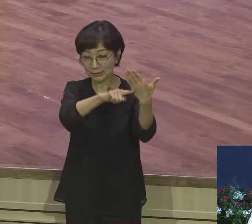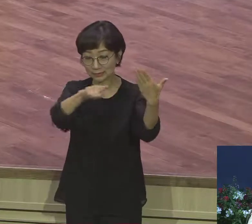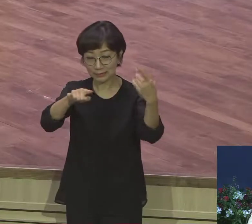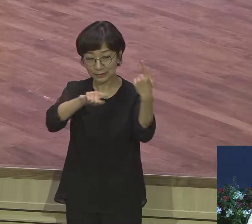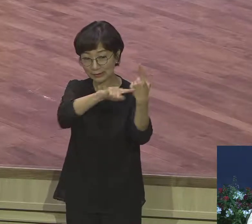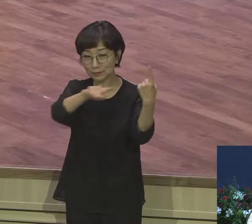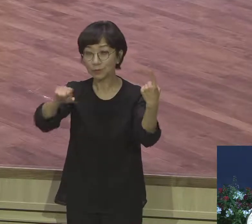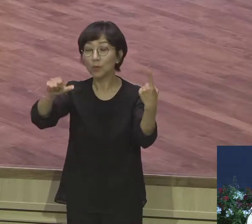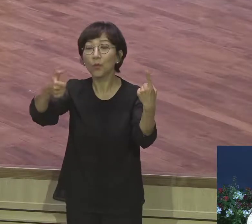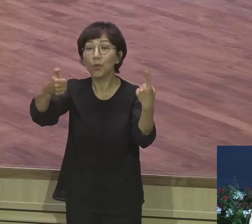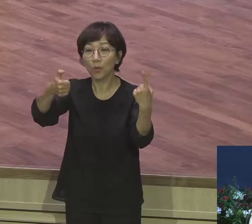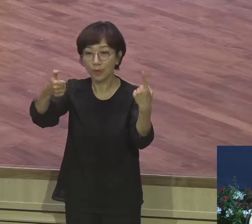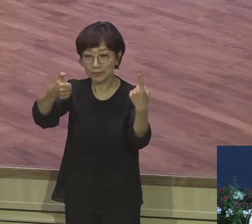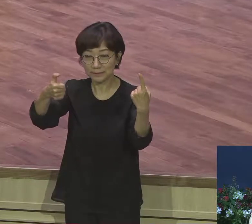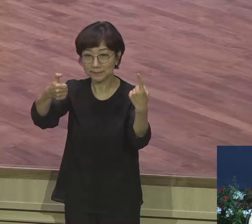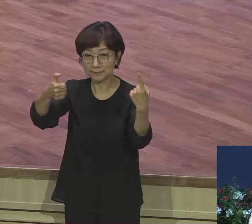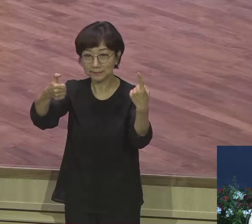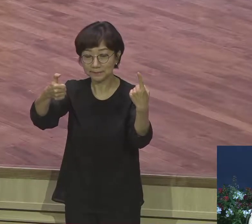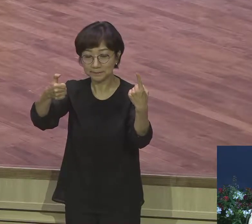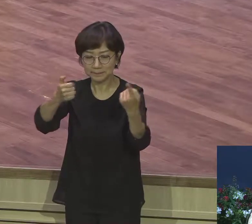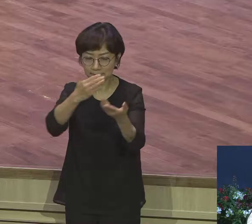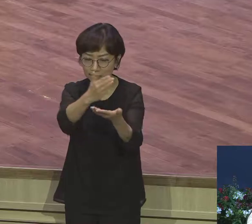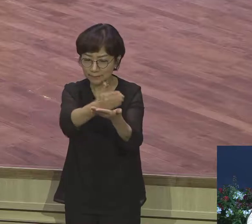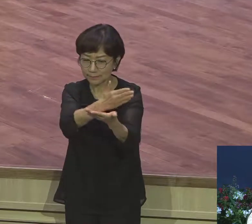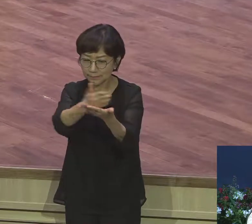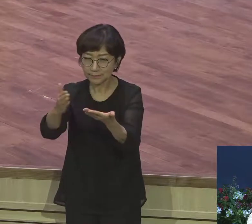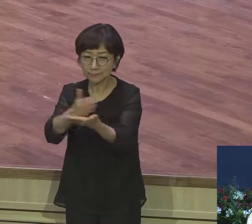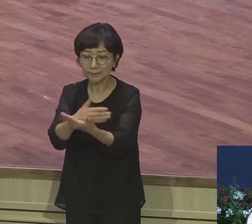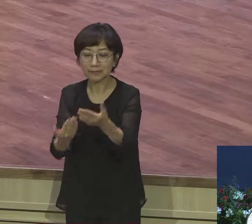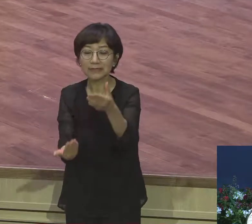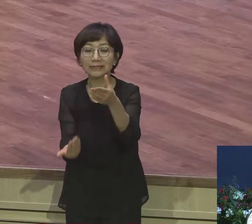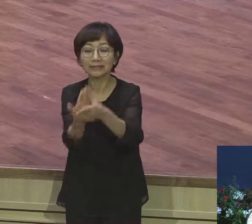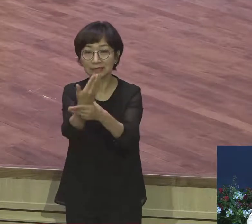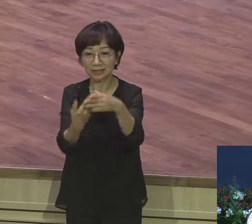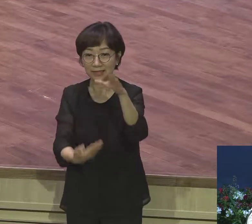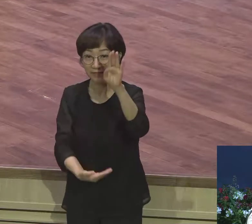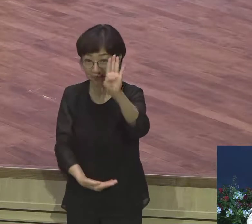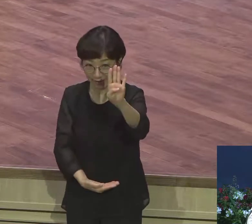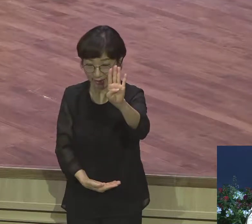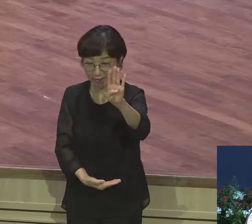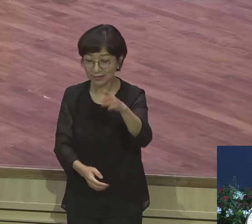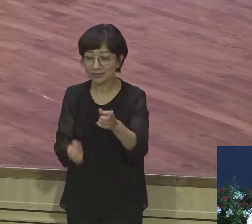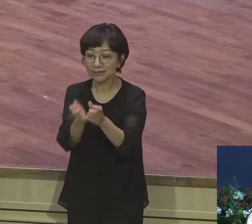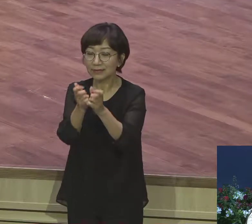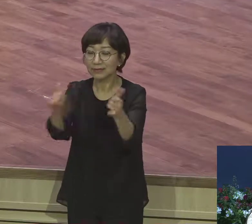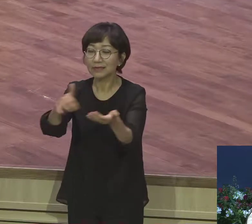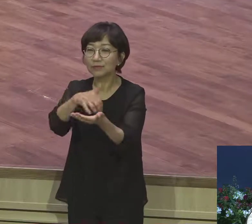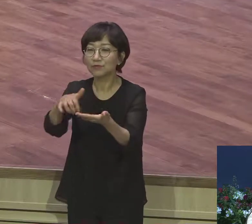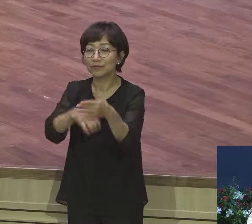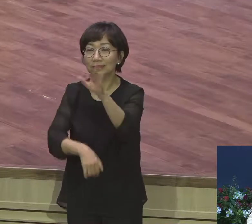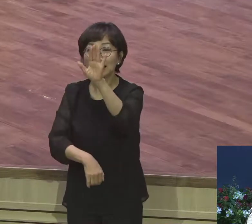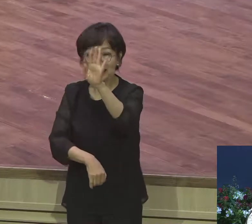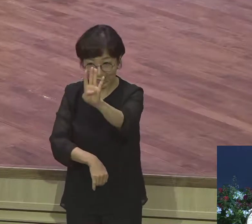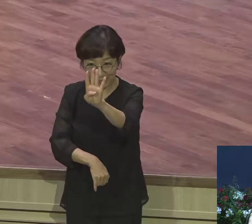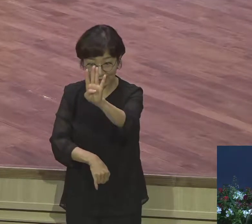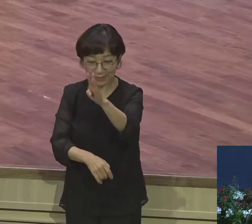내 사건과 내 사람에 대해서 말씀하고 있어요 내